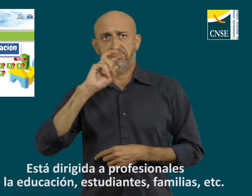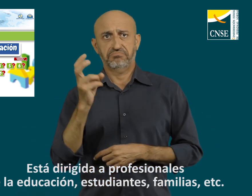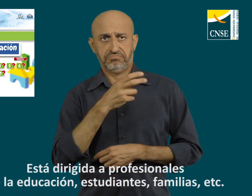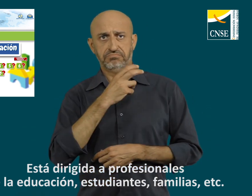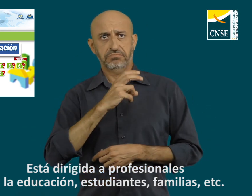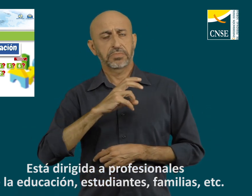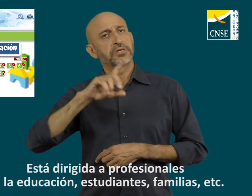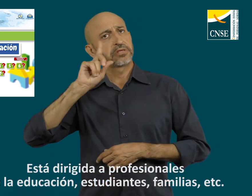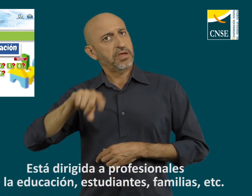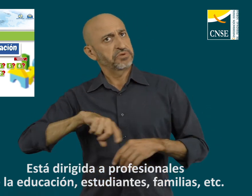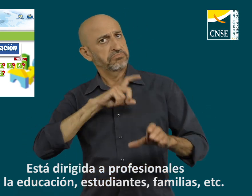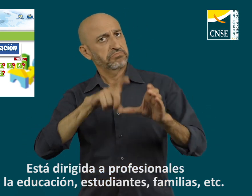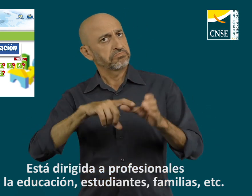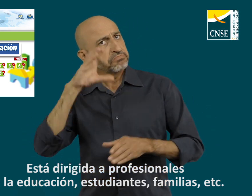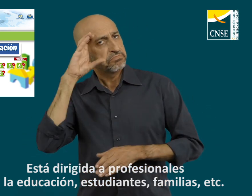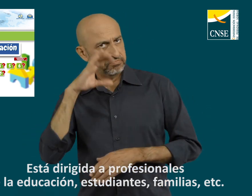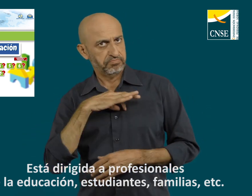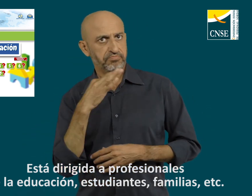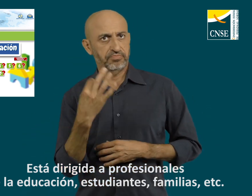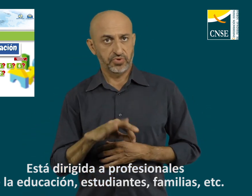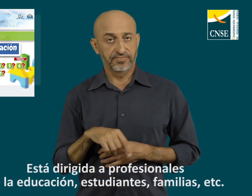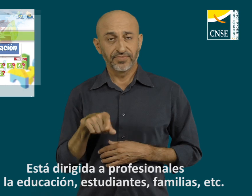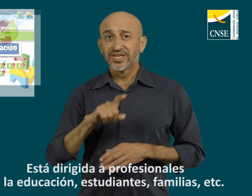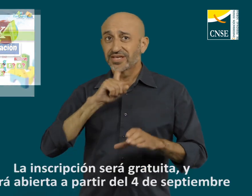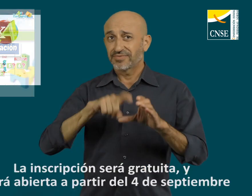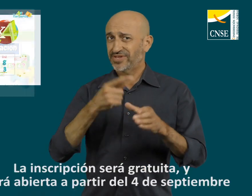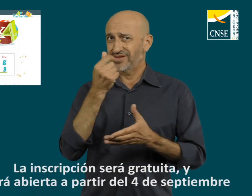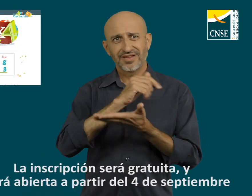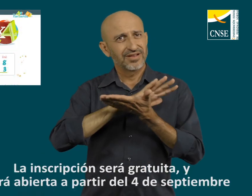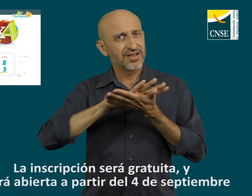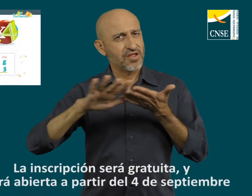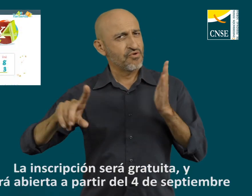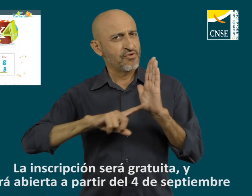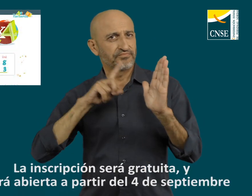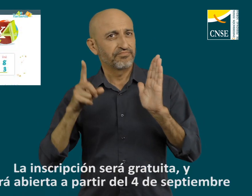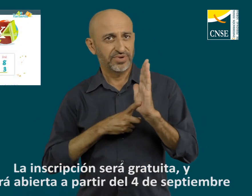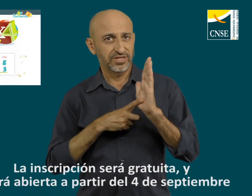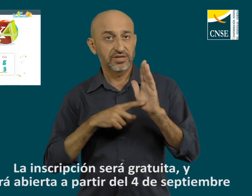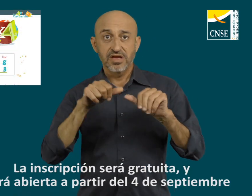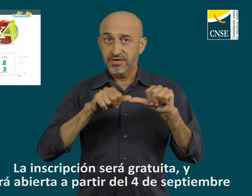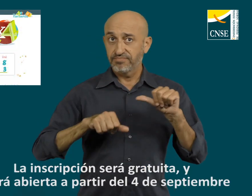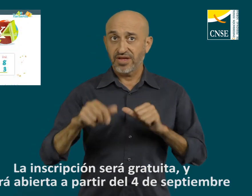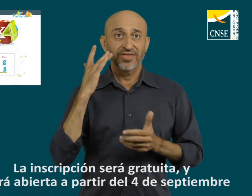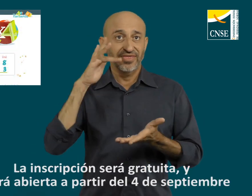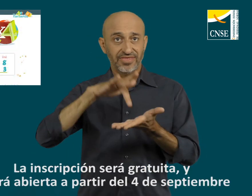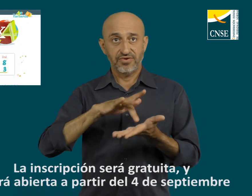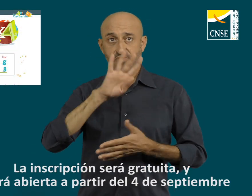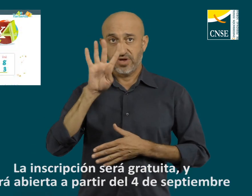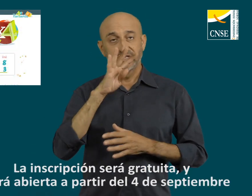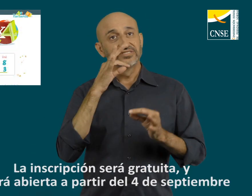inscripción será gratuita y estará abierta a partir del 4 de septiembre a través de nuestra página web.